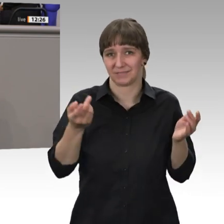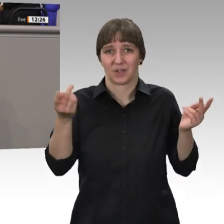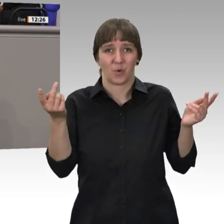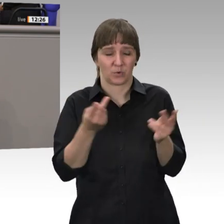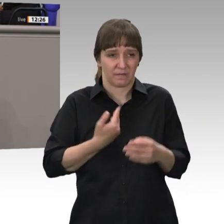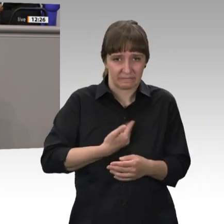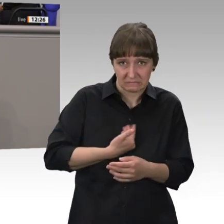werden.